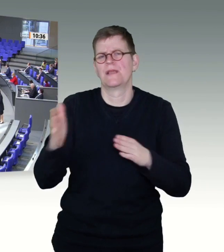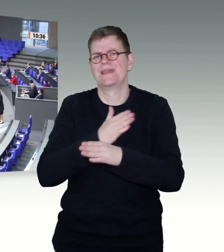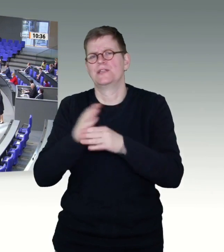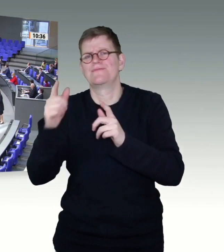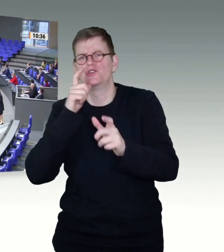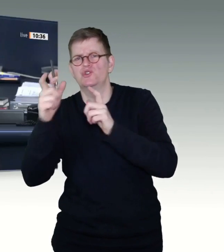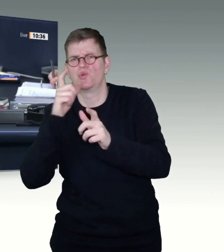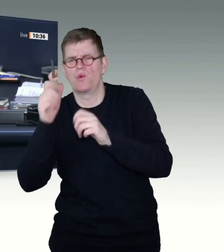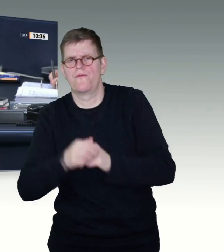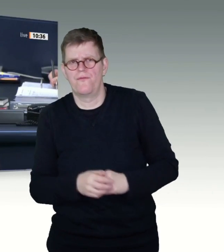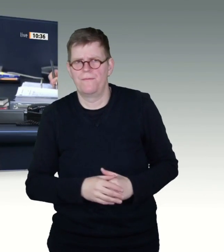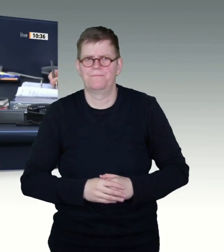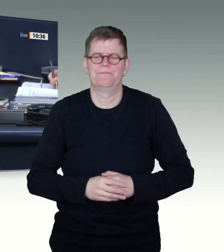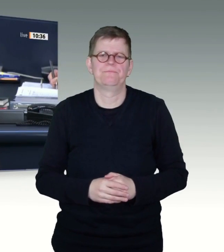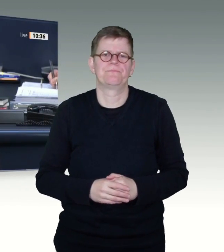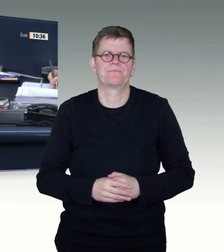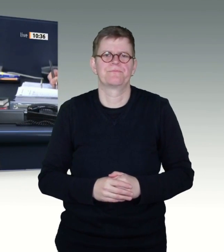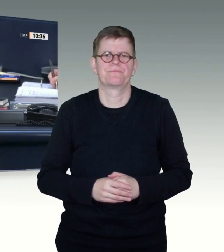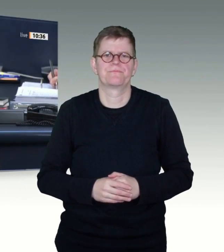Martina Stamm-Fiebig, SPD, ist die nächste Rednerin.